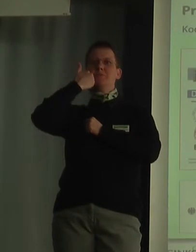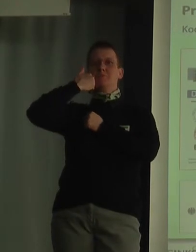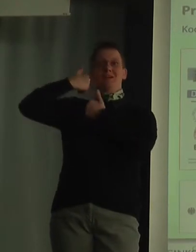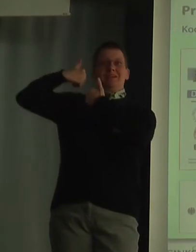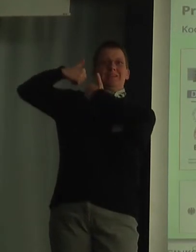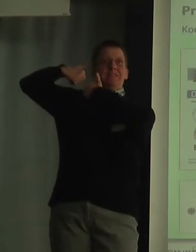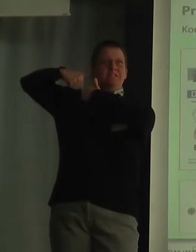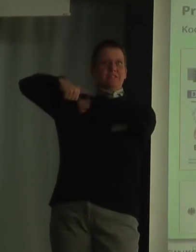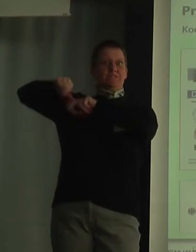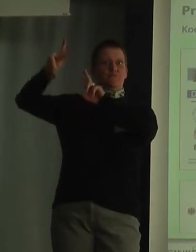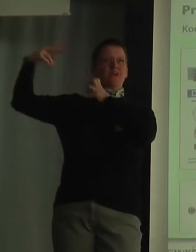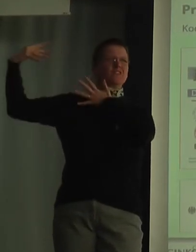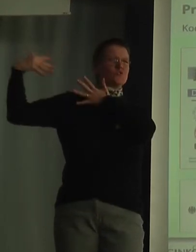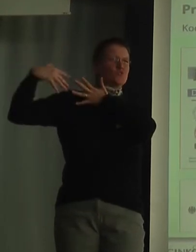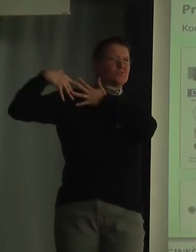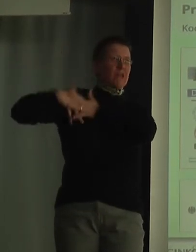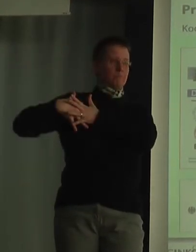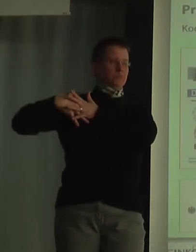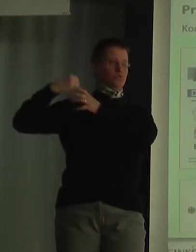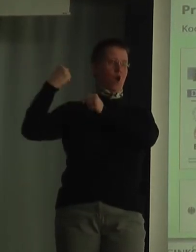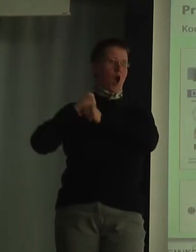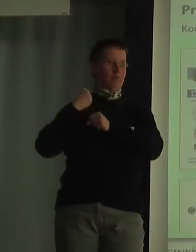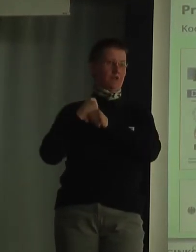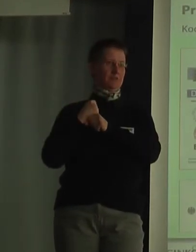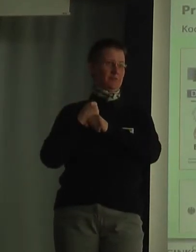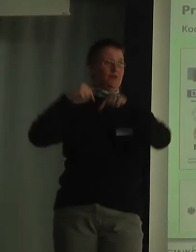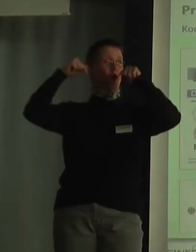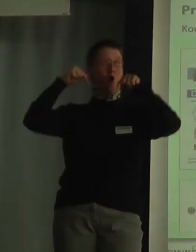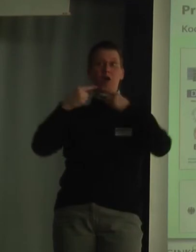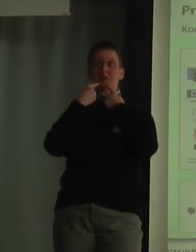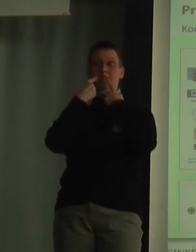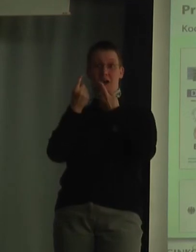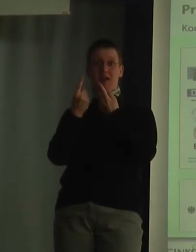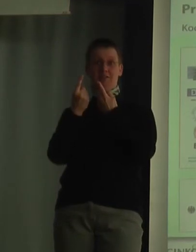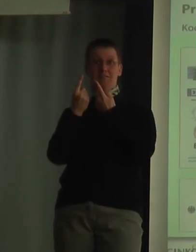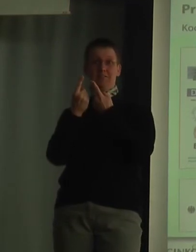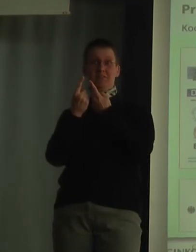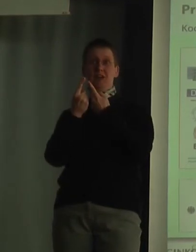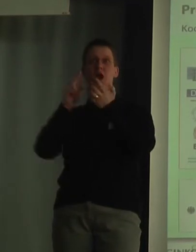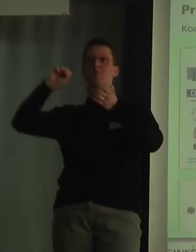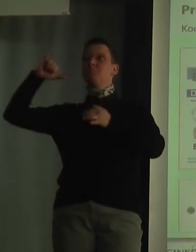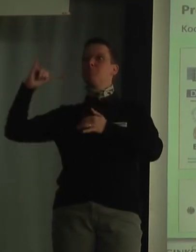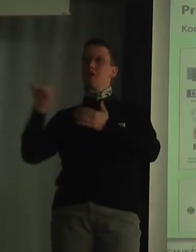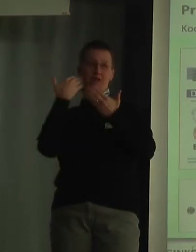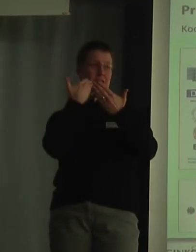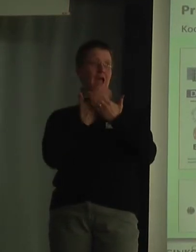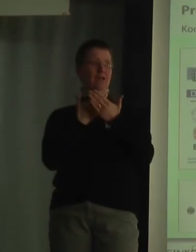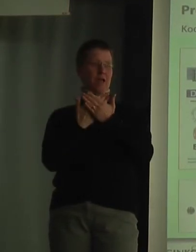zusammenzuarbeiten. Und ich kann Ihnen heute sagen, jenseits der Projektergebnisse, die wir gleich vorstellen werden,